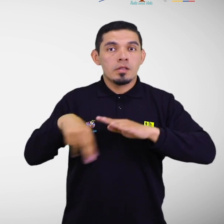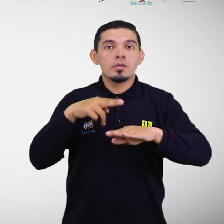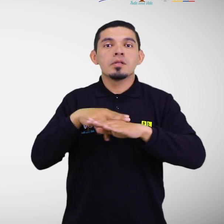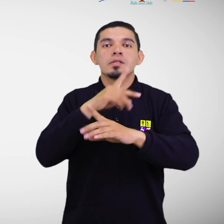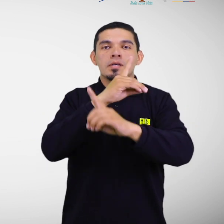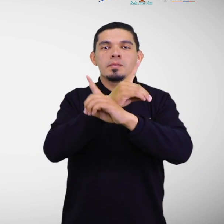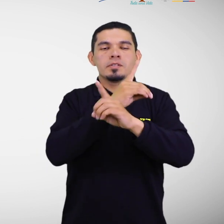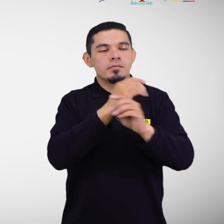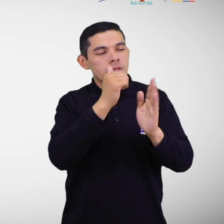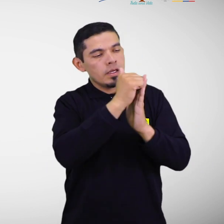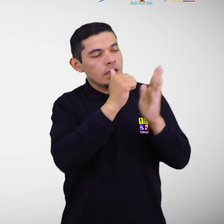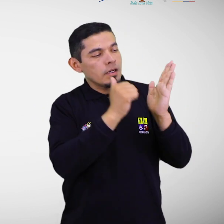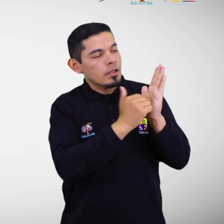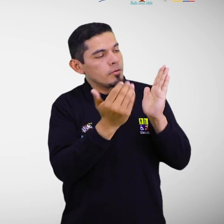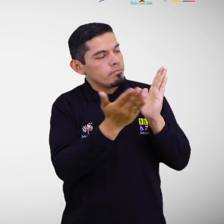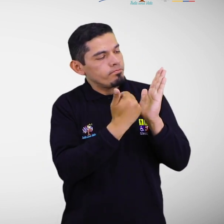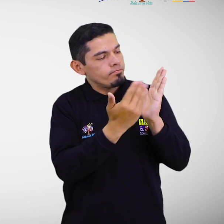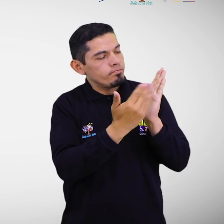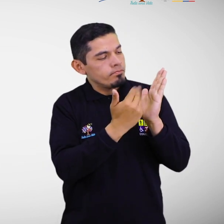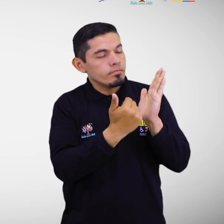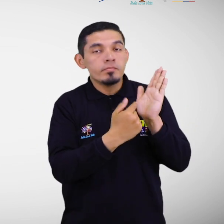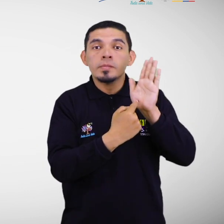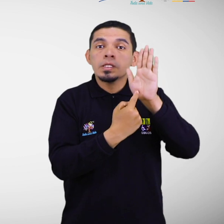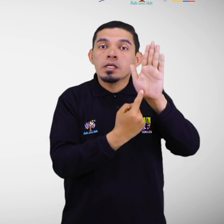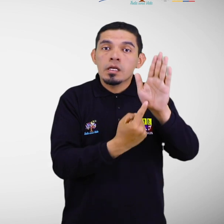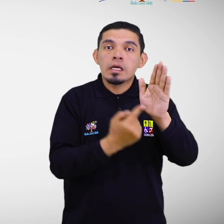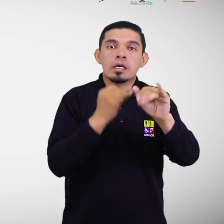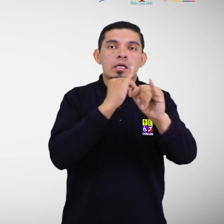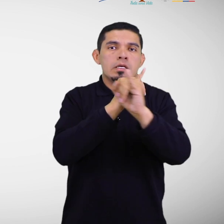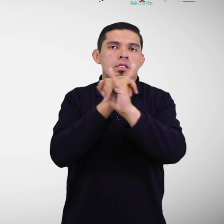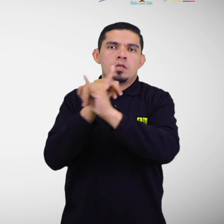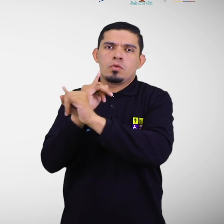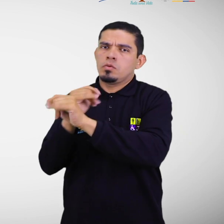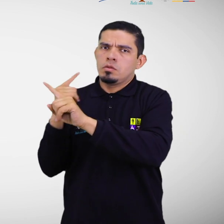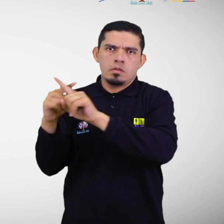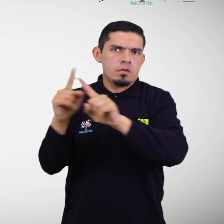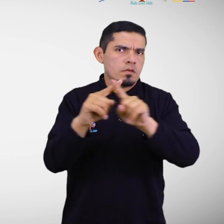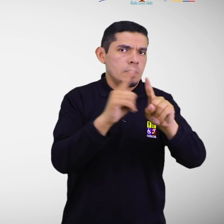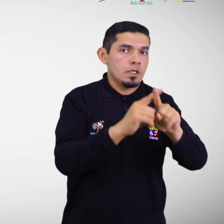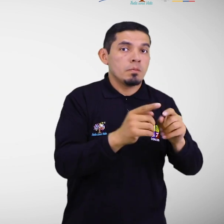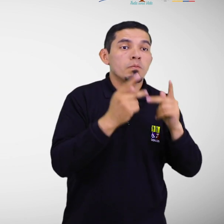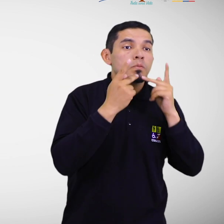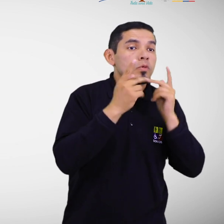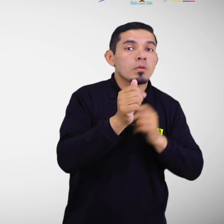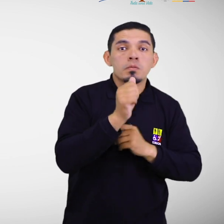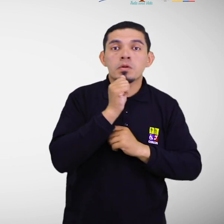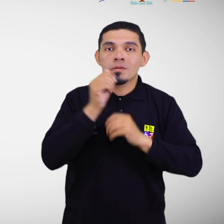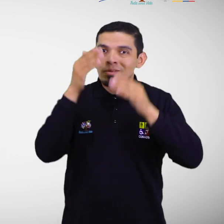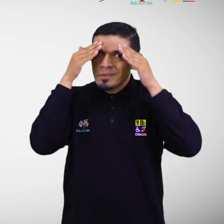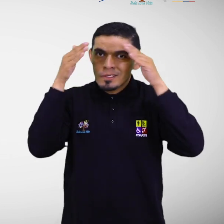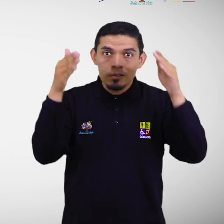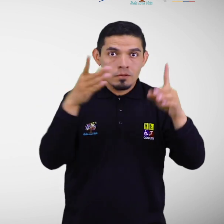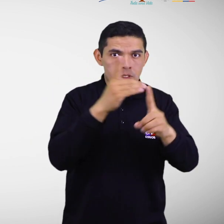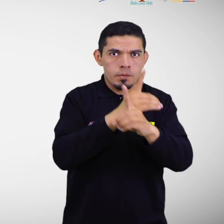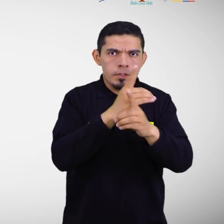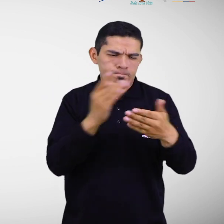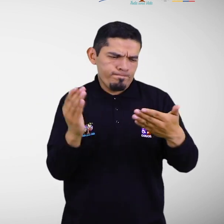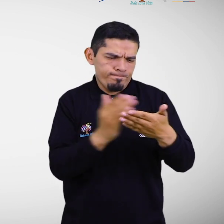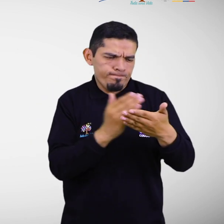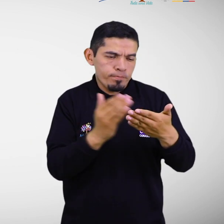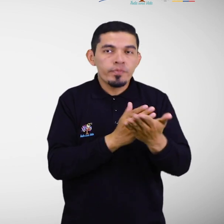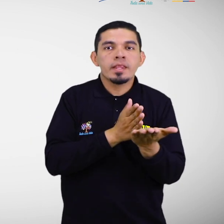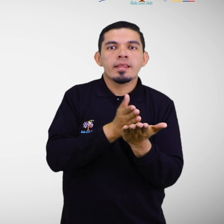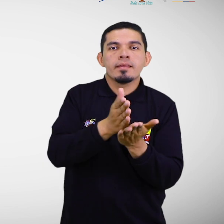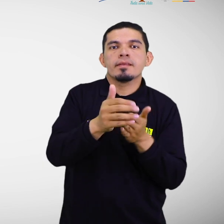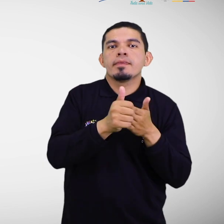Discapacidades, que orienta la intervención de las instituciones públicas y privadas que trabajan en el ámbito de la discapacidad a